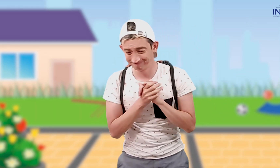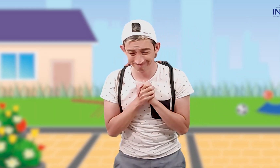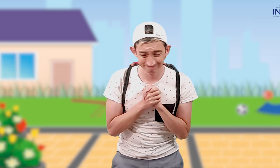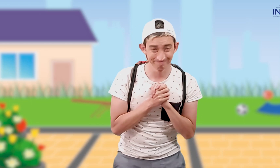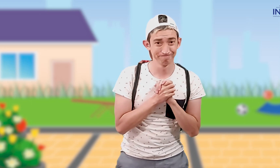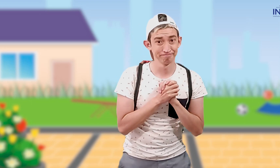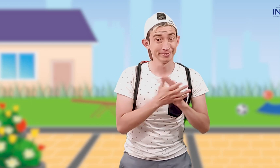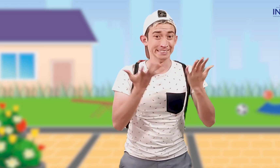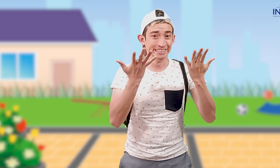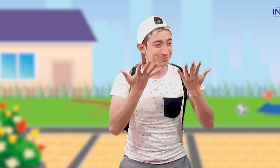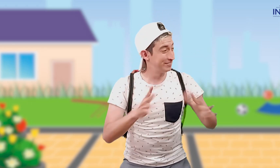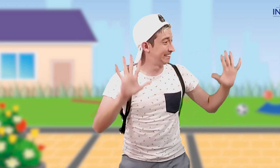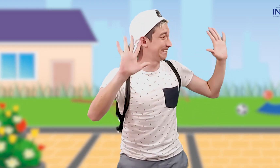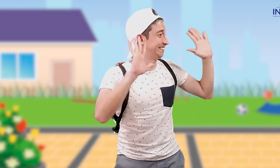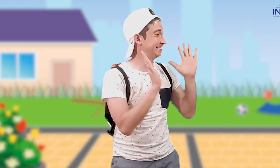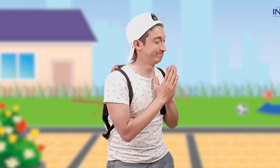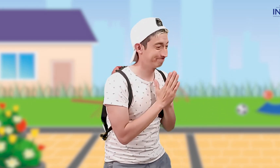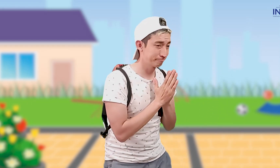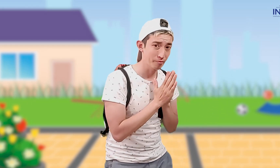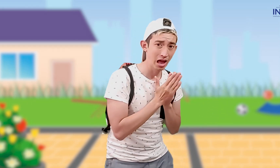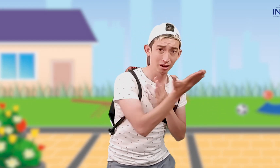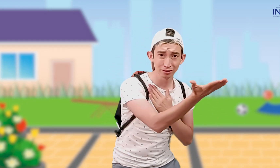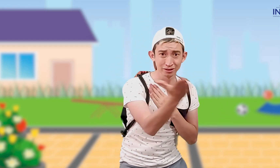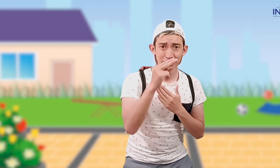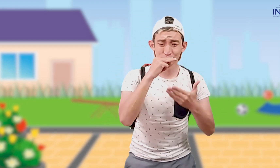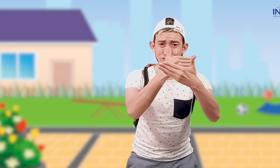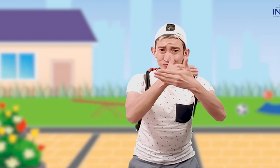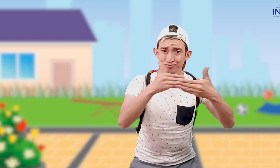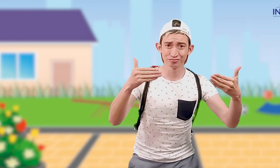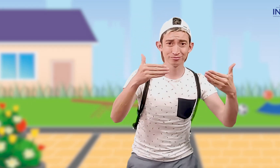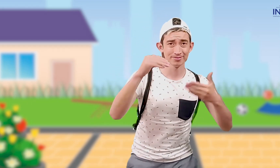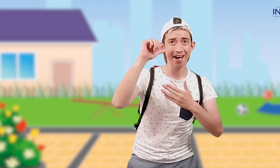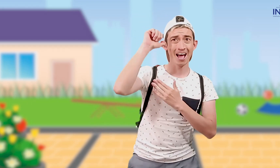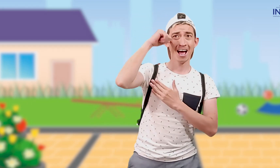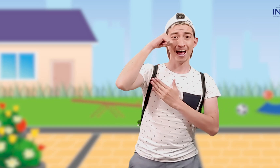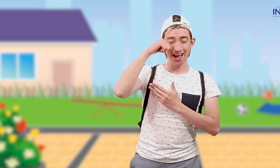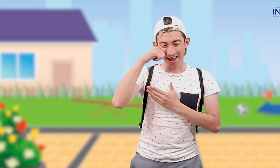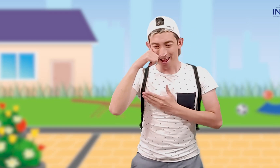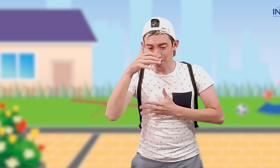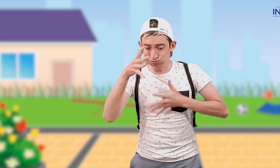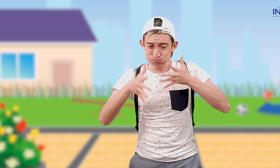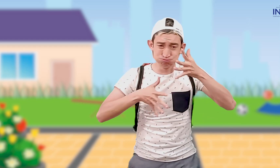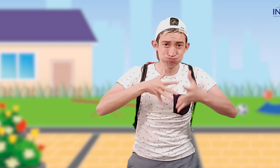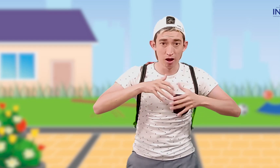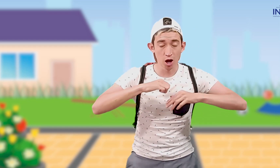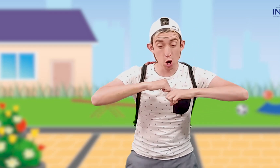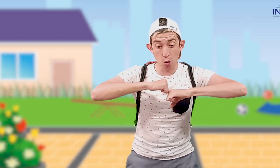Bueno, hemos finalizado ¡Así que niños! ¡Niños! ¡Los invito a recordar estas señas!